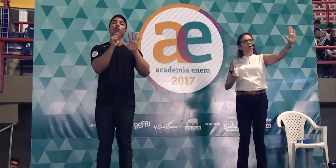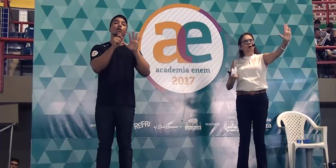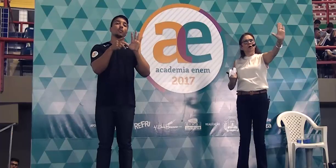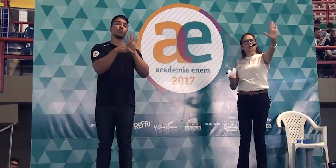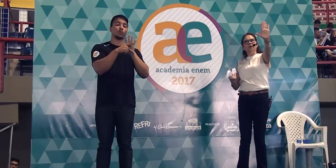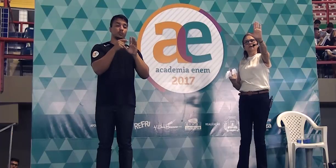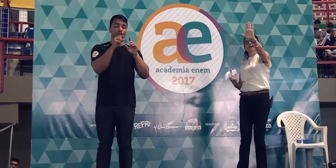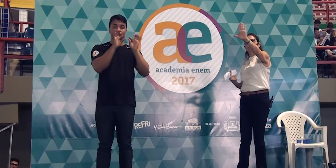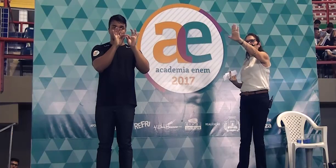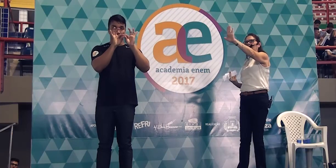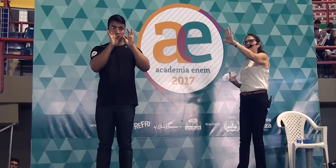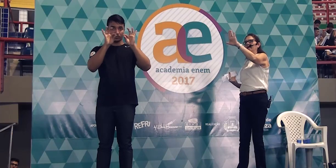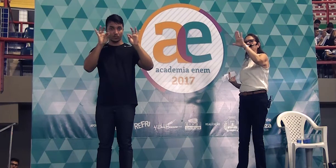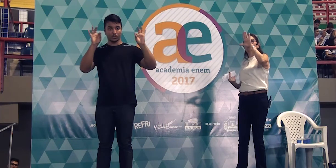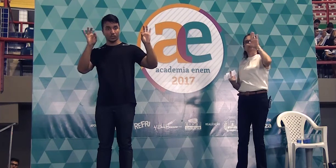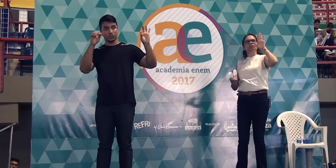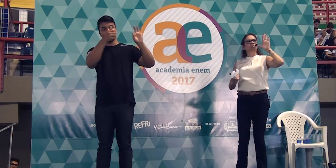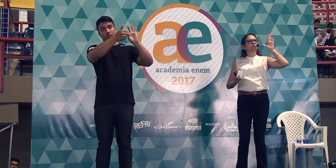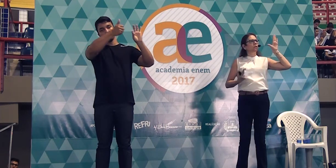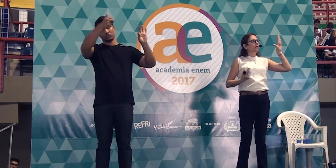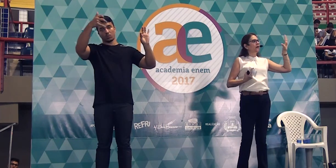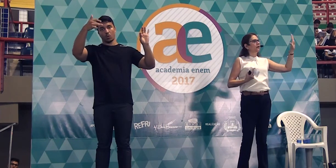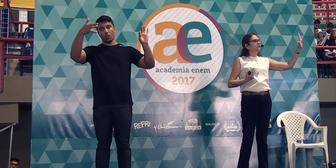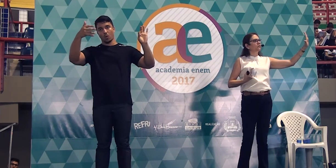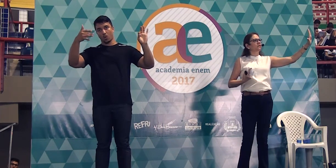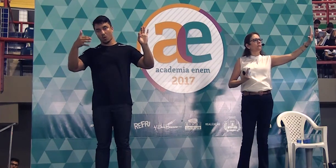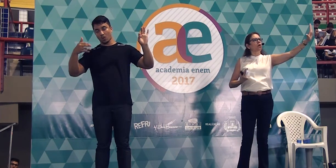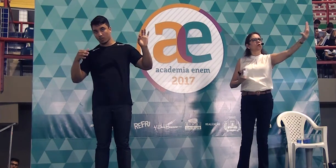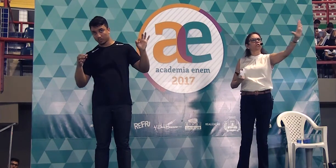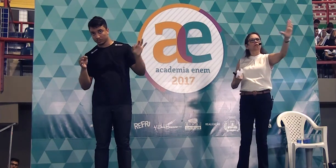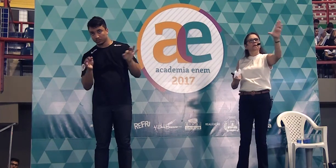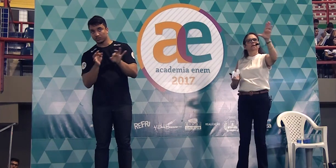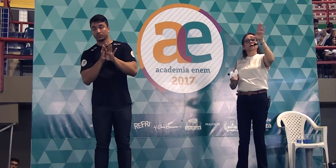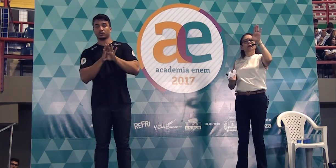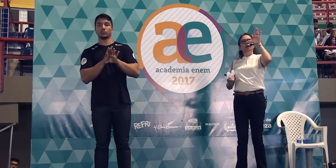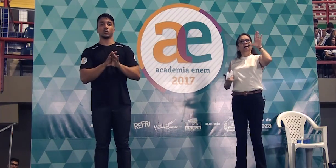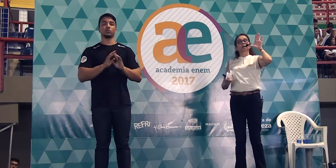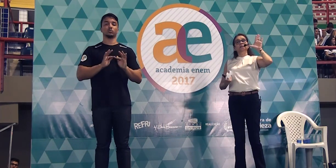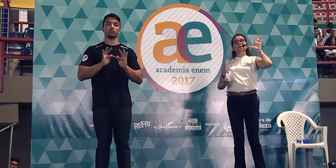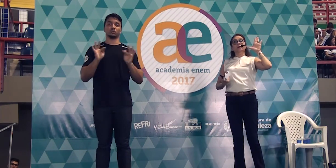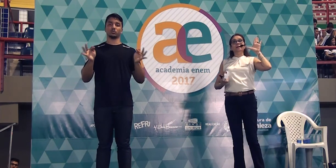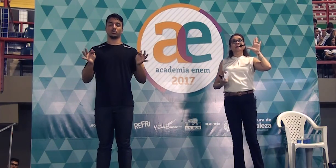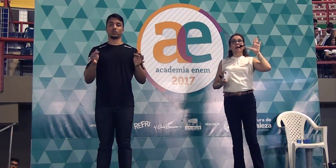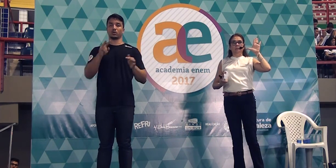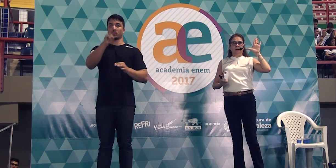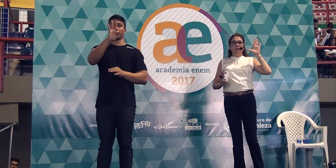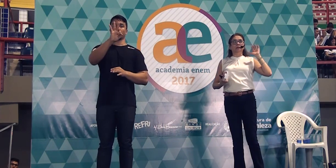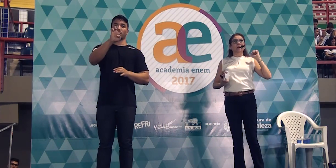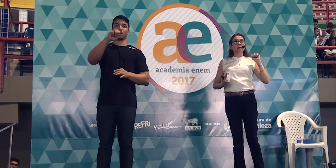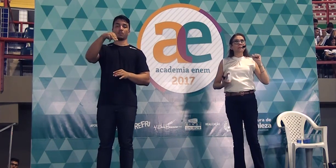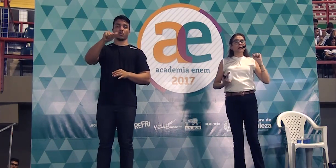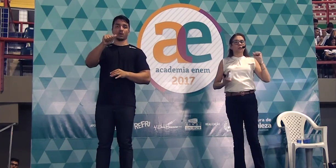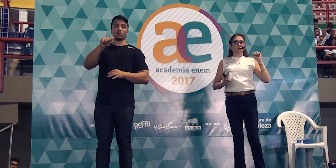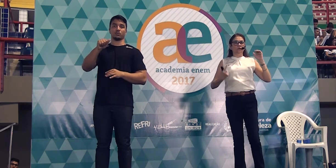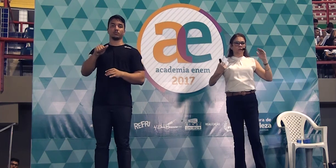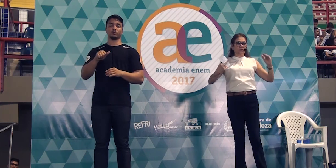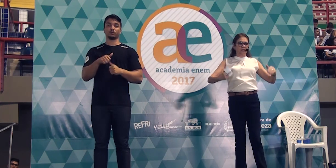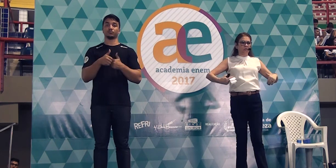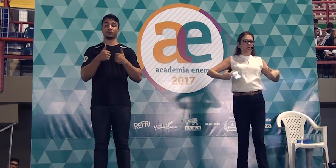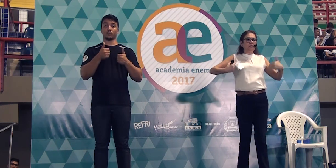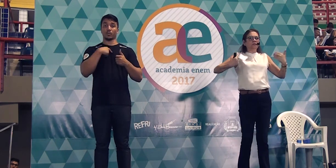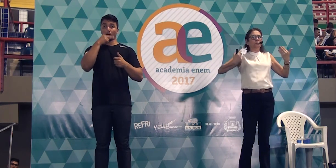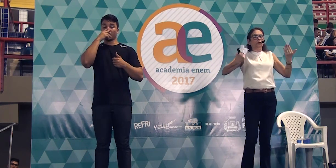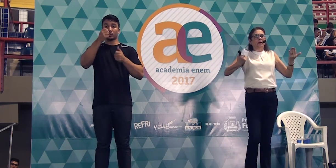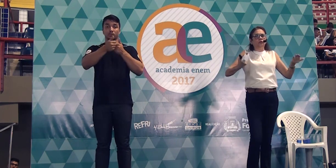da linha um, o que eu vou falar é isso. Você mostra. Isso é tema. Tema é quando